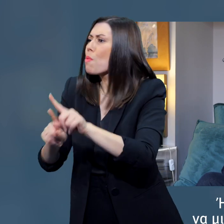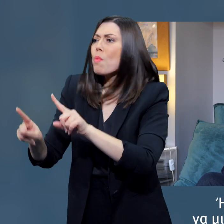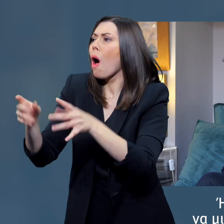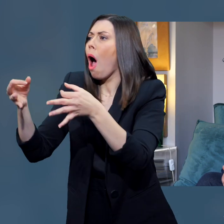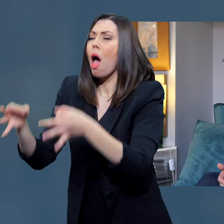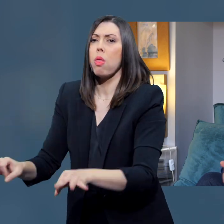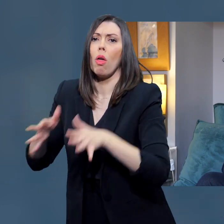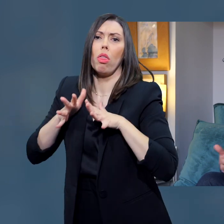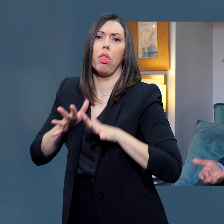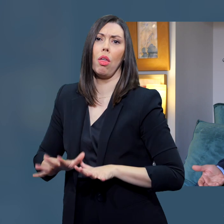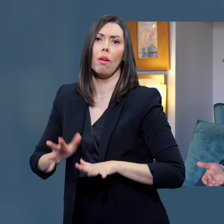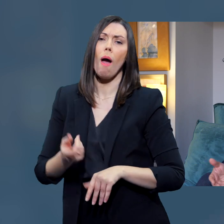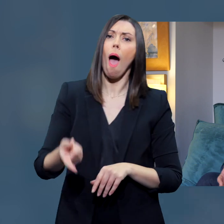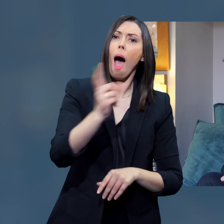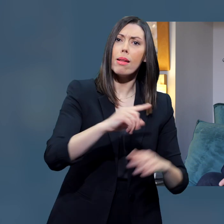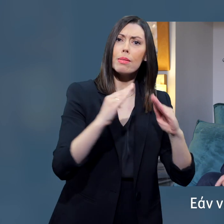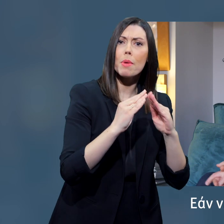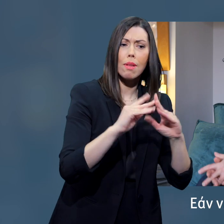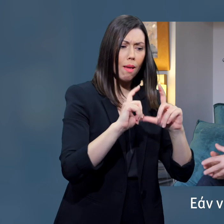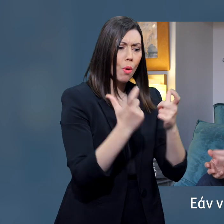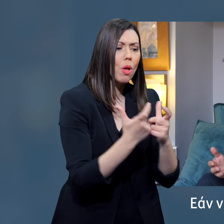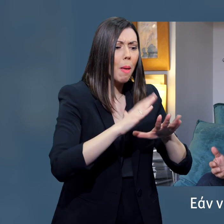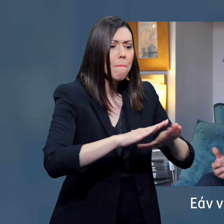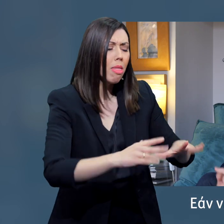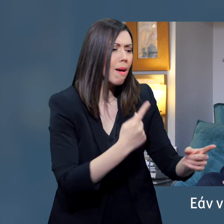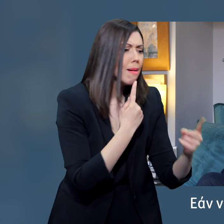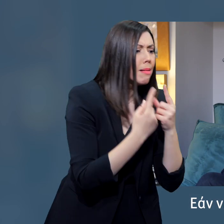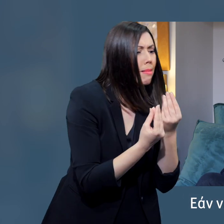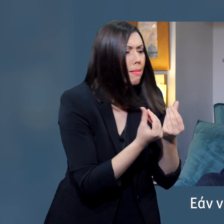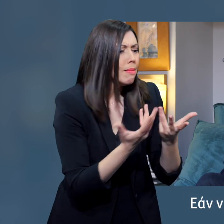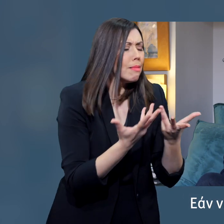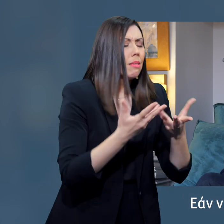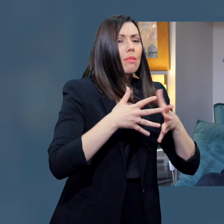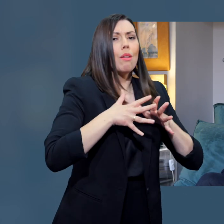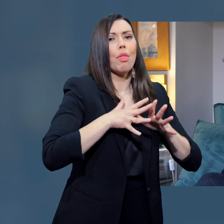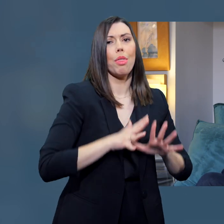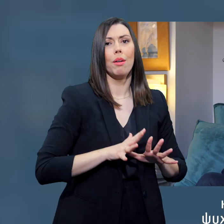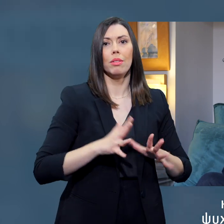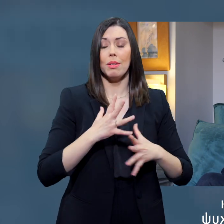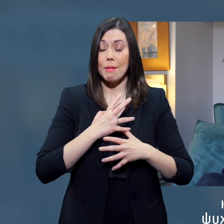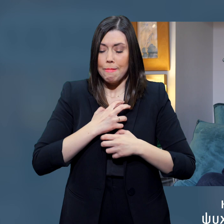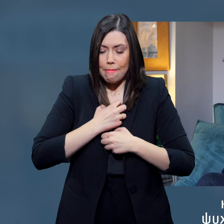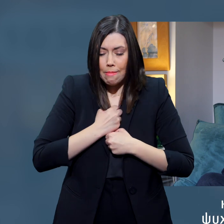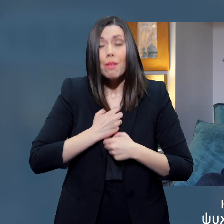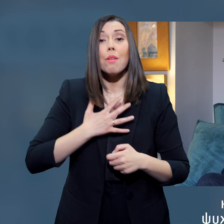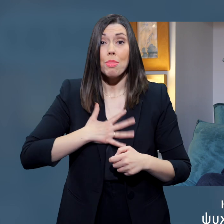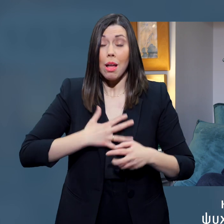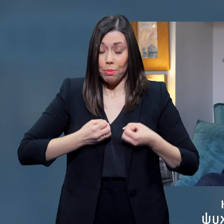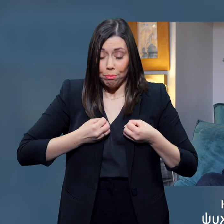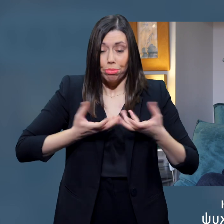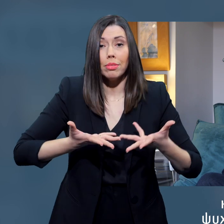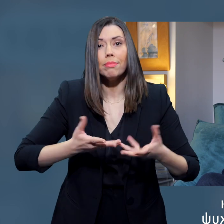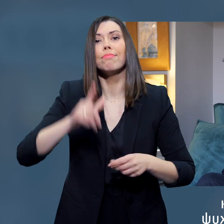θέλουμε να μιλήσουμε στα παιδιά μας και να μην ξέρουμε πώς να το κάνουμε. Εάν νιώσετε αυτή την ανάγκη, μην διστάσετε. Καλέστε στη γραμμή